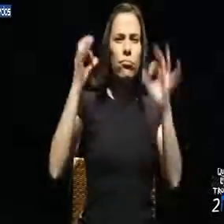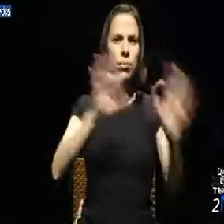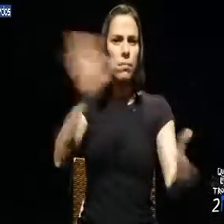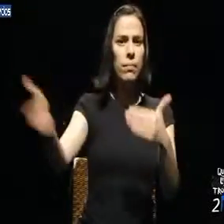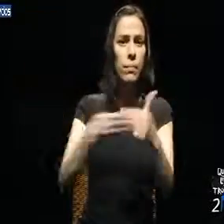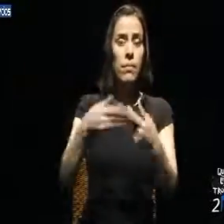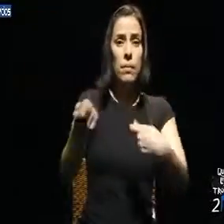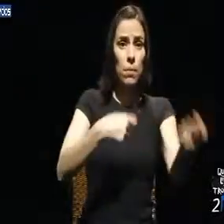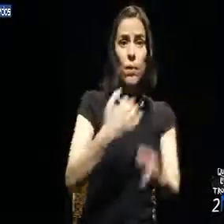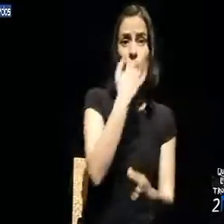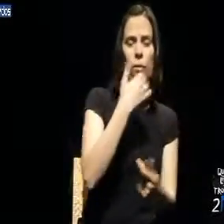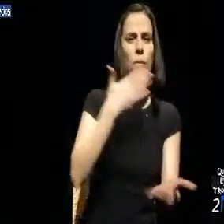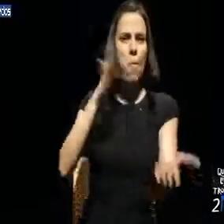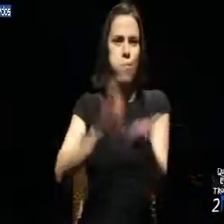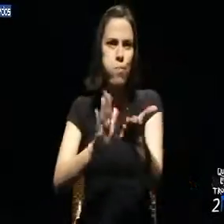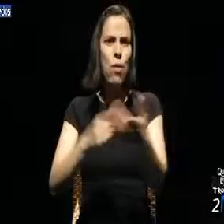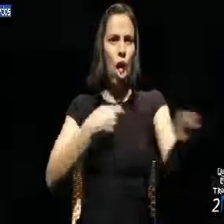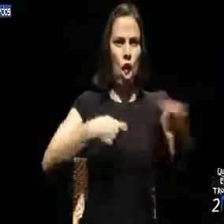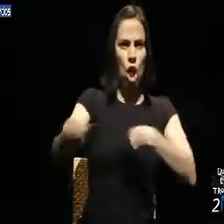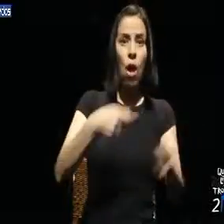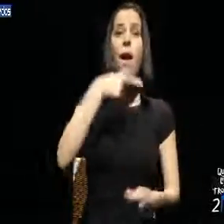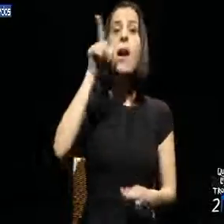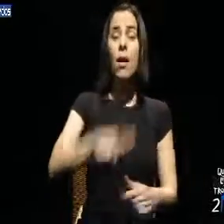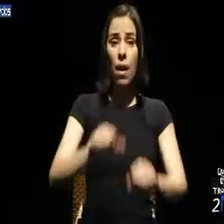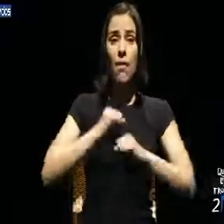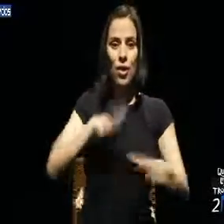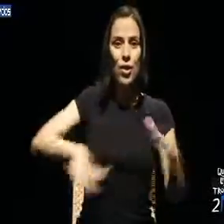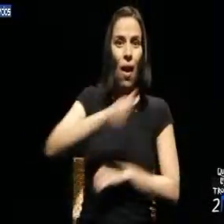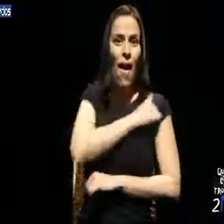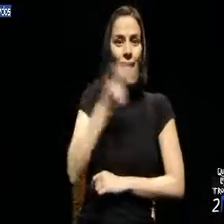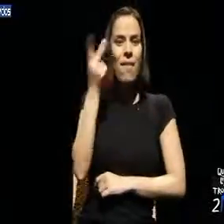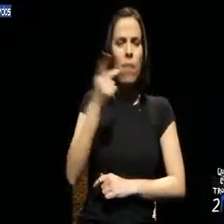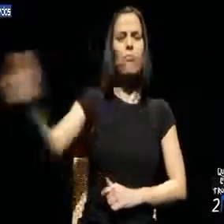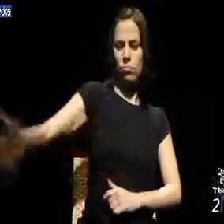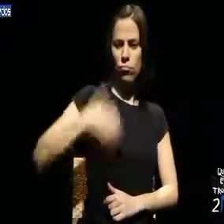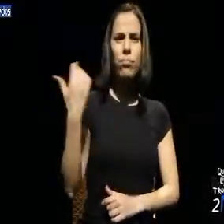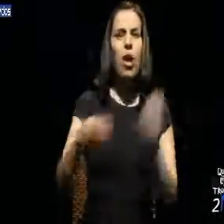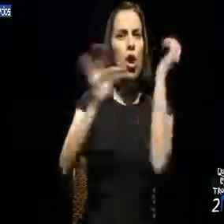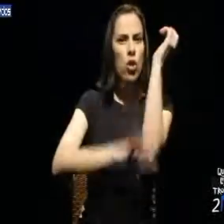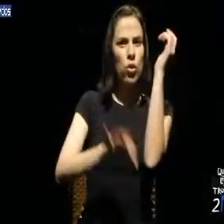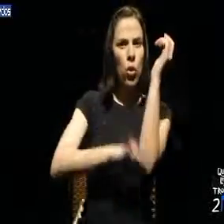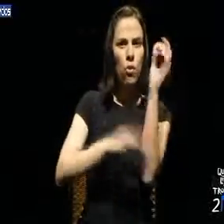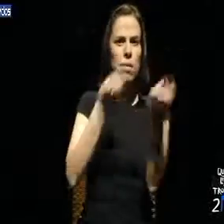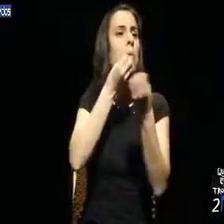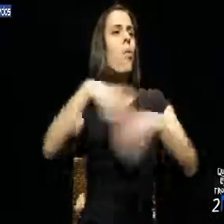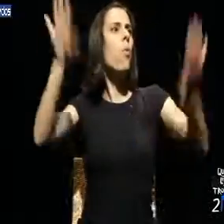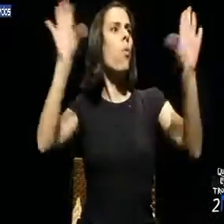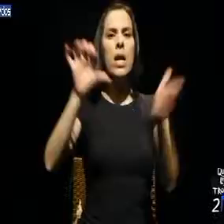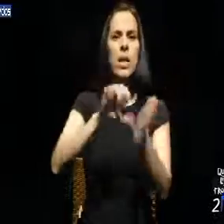das mercearias, dos restaurantes, das lojas e dos cafés dos nossos bairros. Indignamos-nos com a junta de freguesia que desaparece, com o centro de saúde que